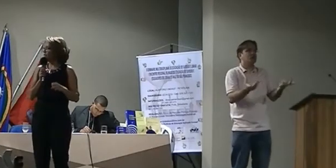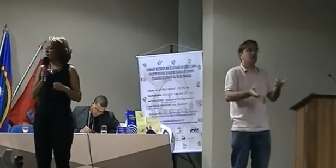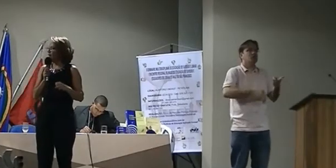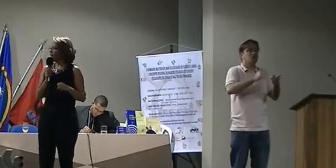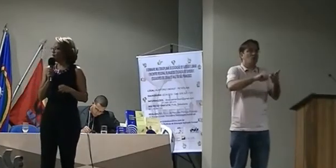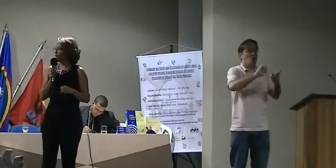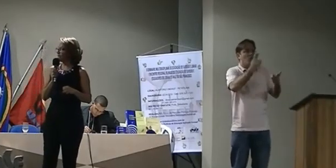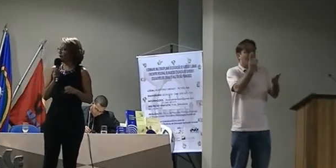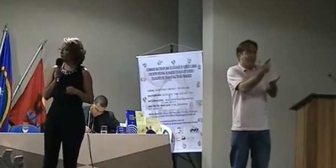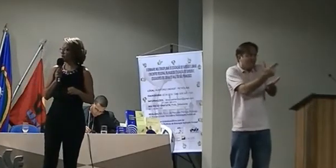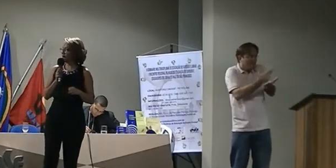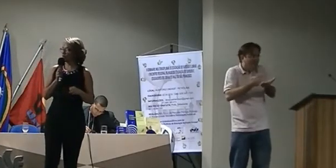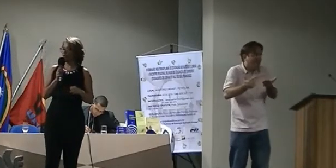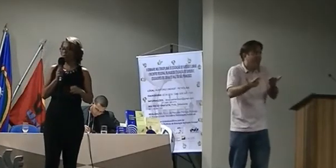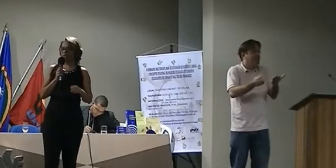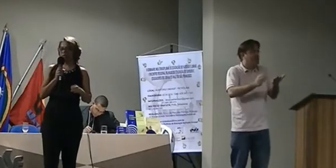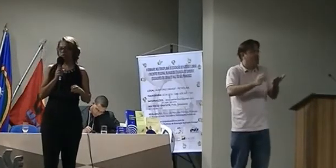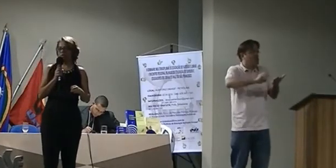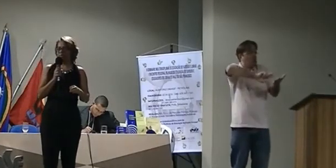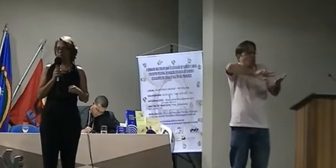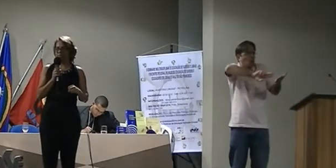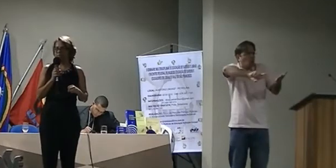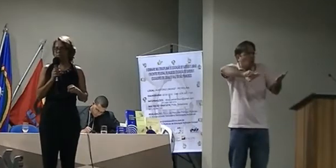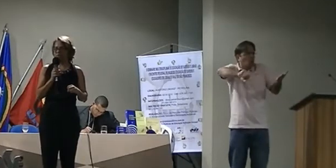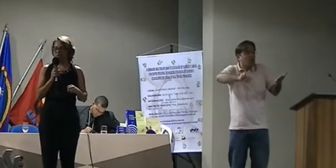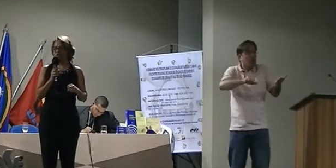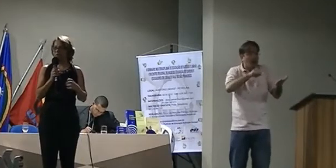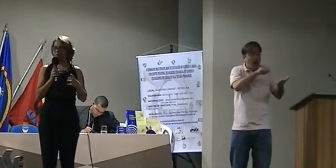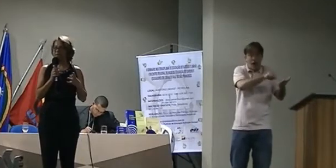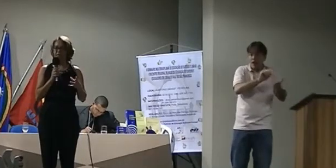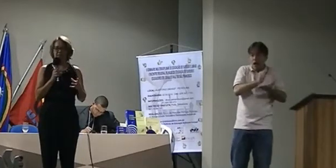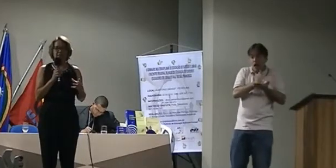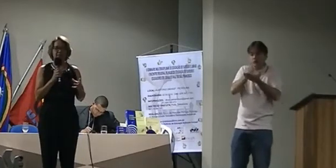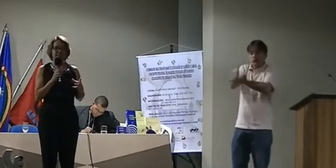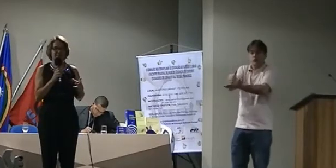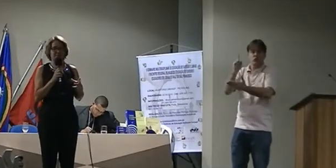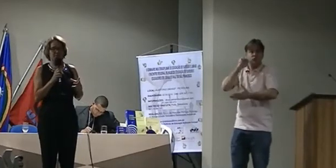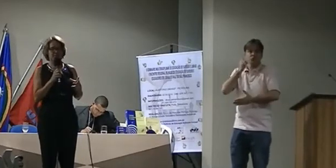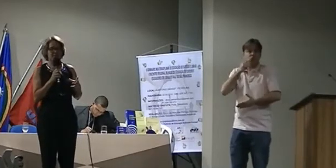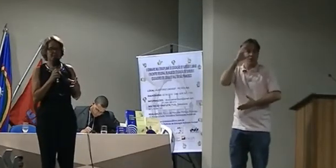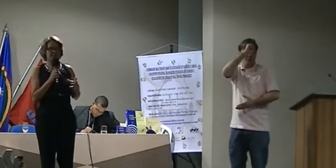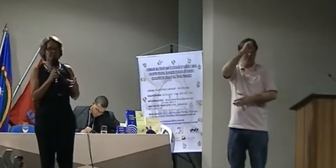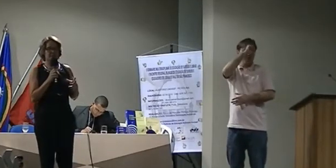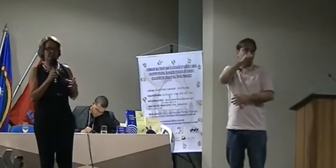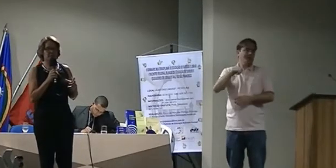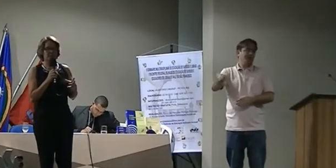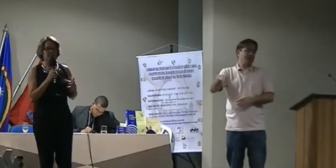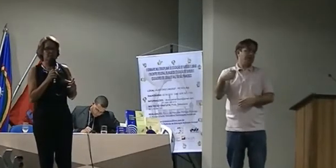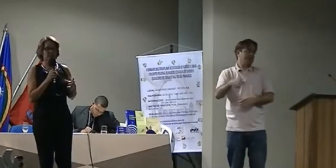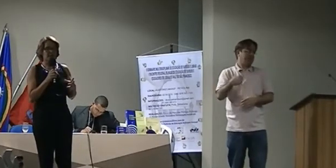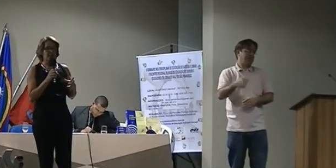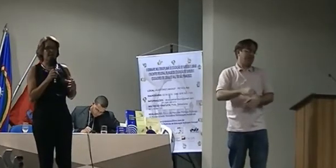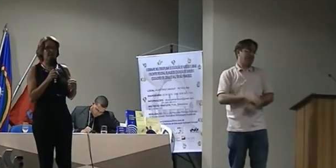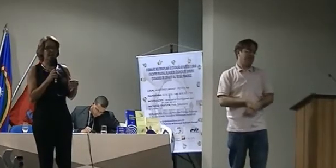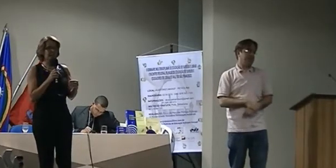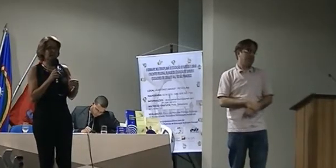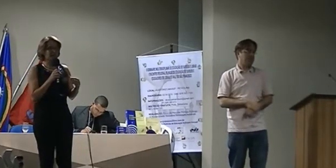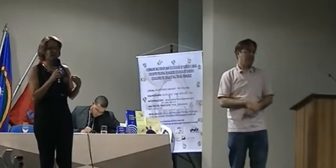valorizar o educador bilingue. Então, gente precisa dessa valorização, desse educador. Ele precisa ser